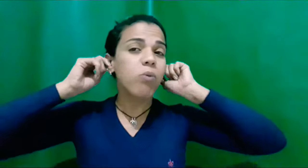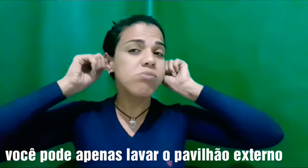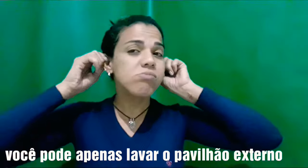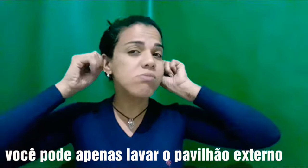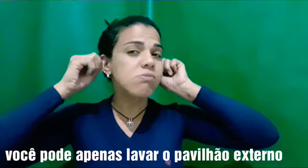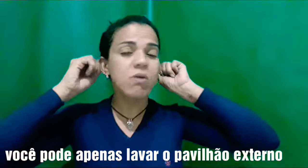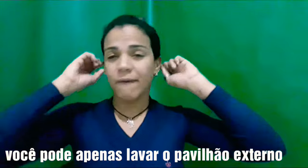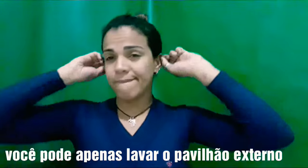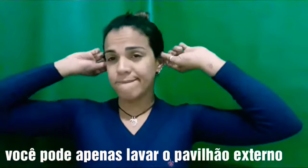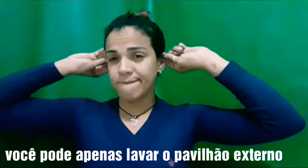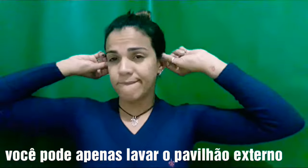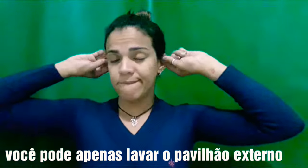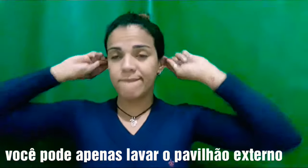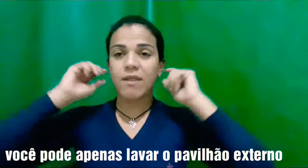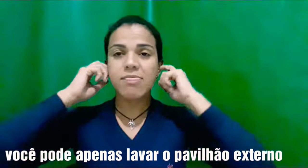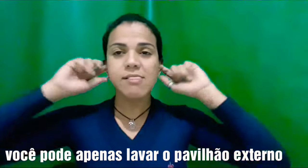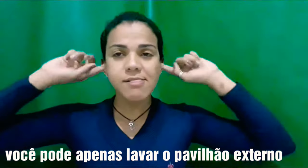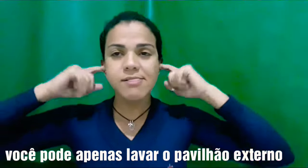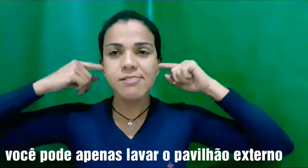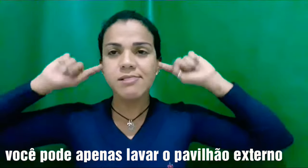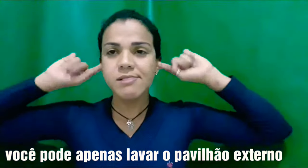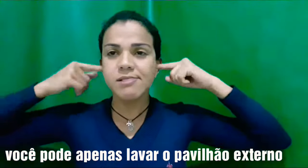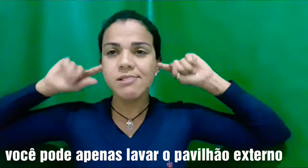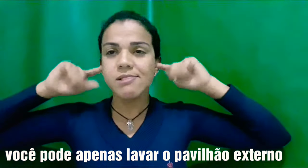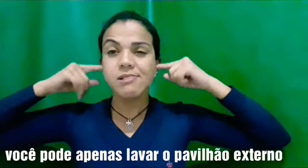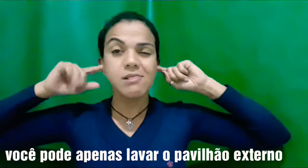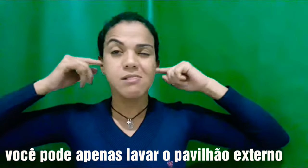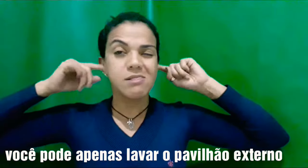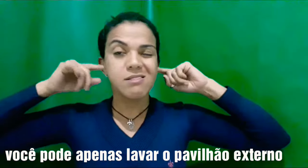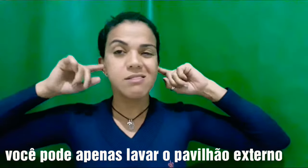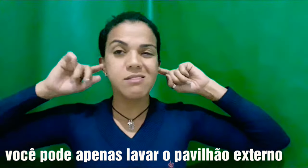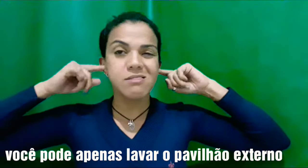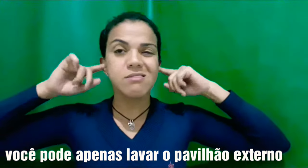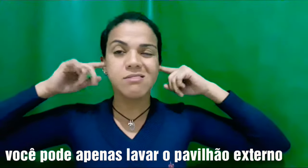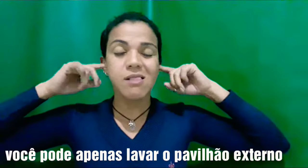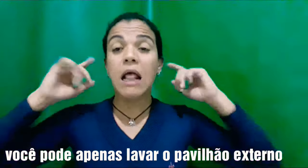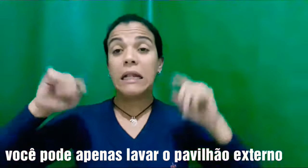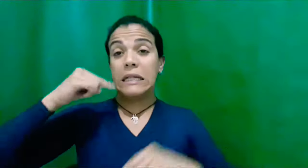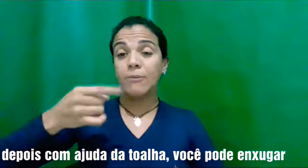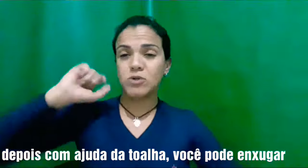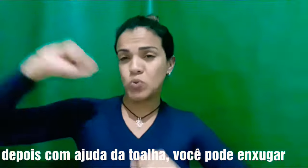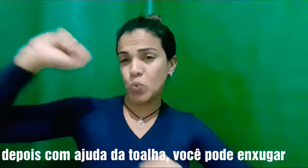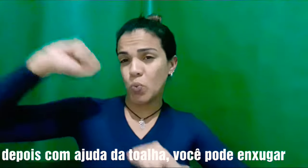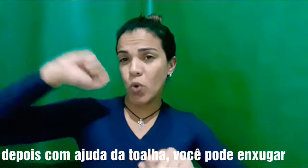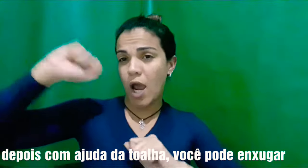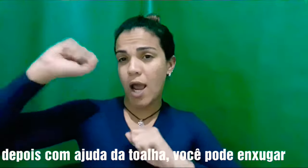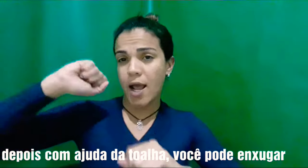vínculo da entre fiéis, leigos e os pastores do